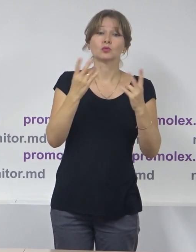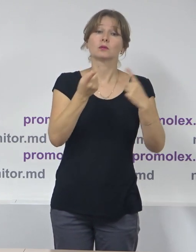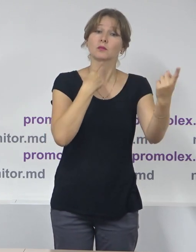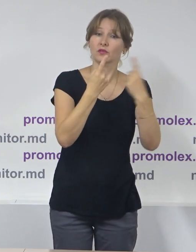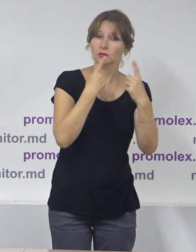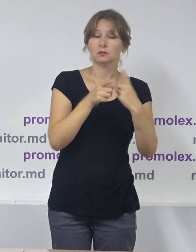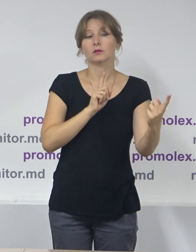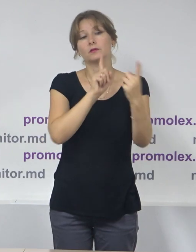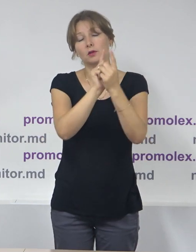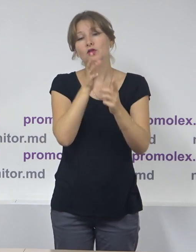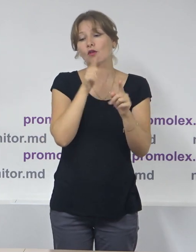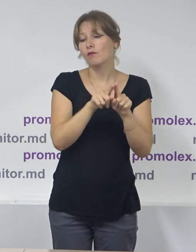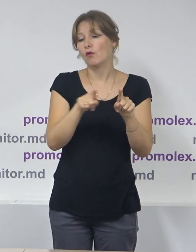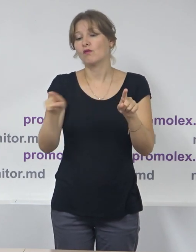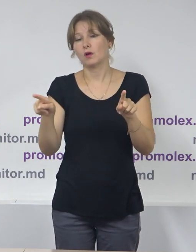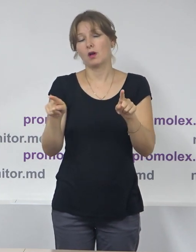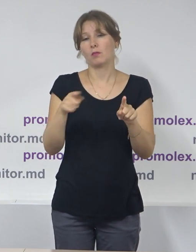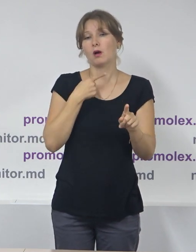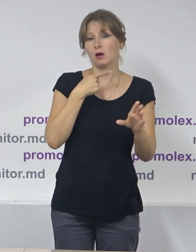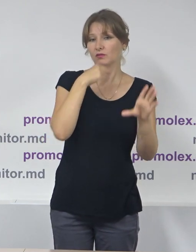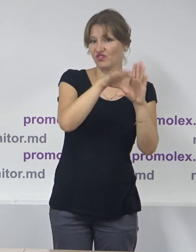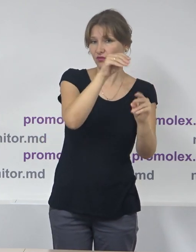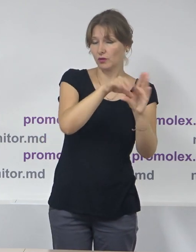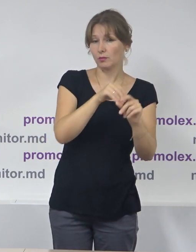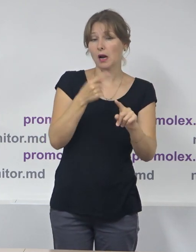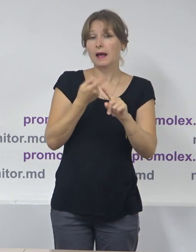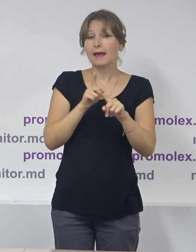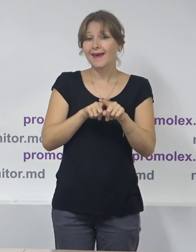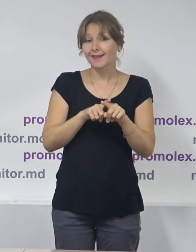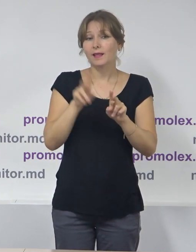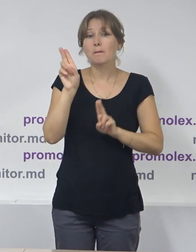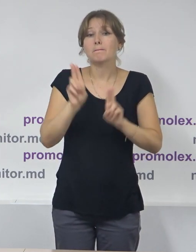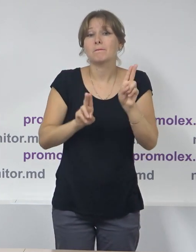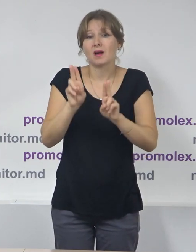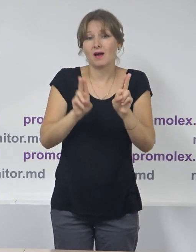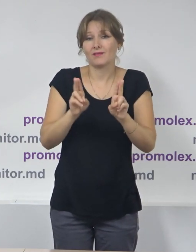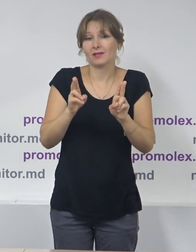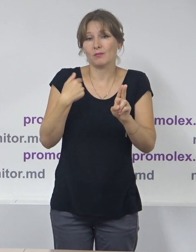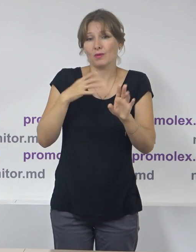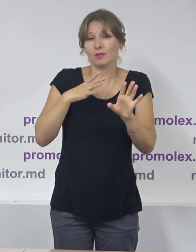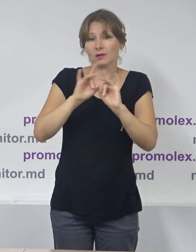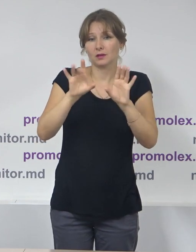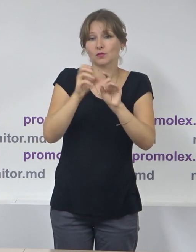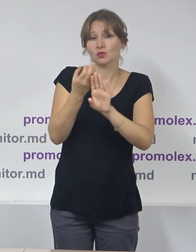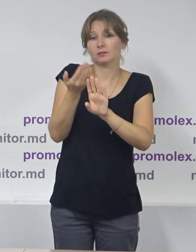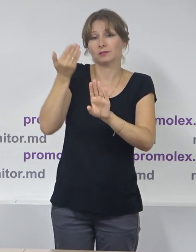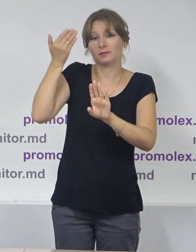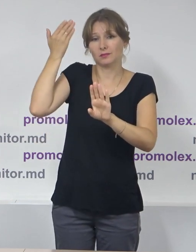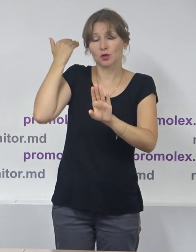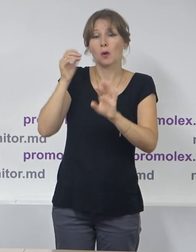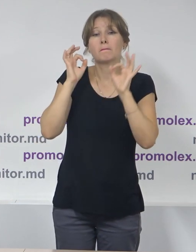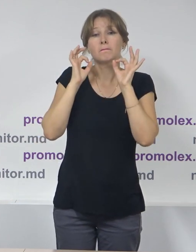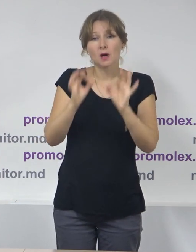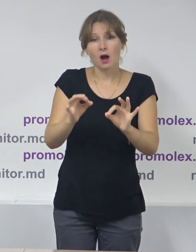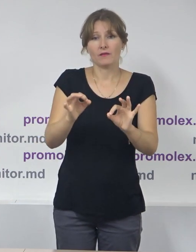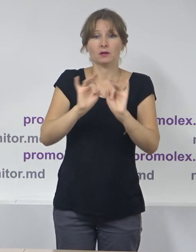comunității în perioada electorală. Vorbim despre același regulament despre care am pomenit mai sus, cu privire la modul de fornezare, distribuire